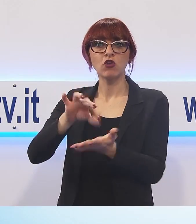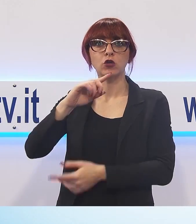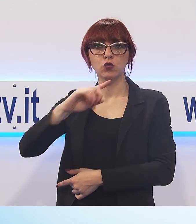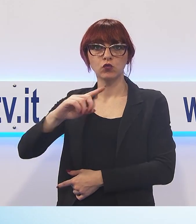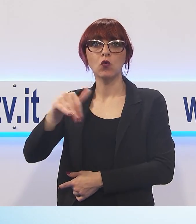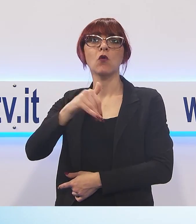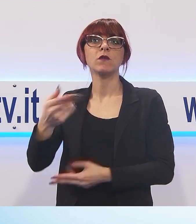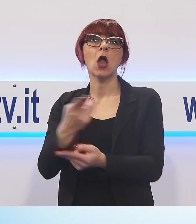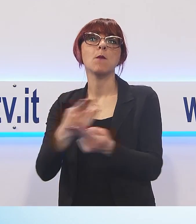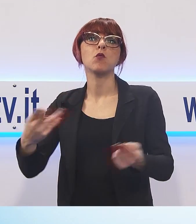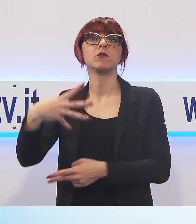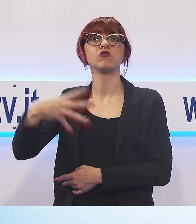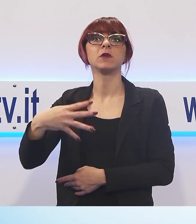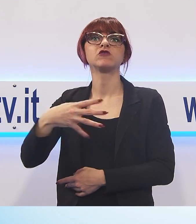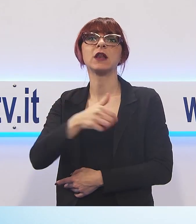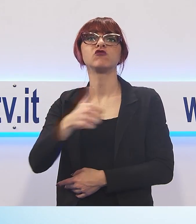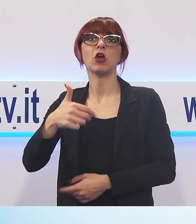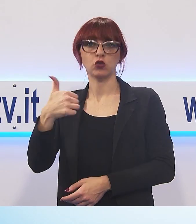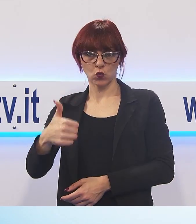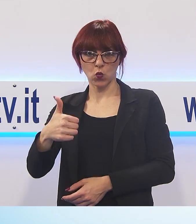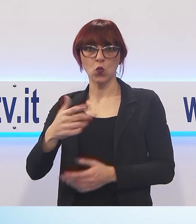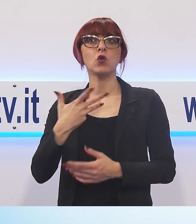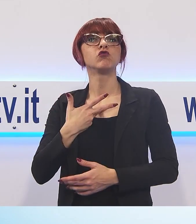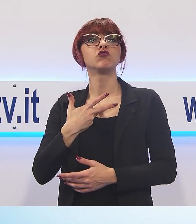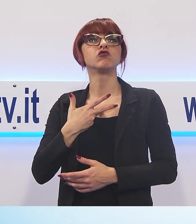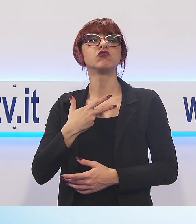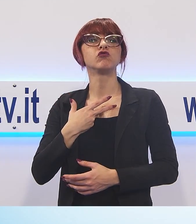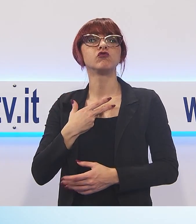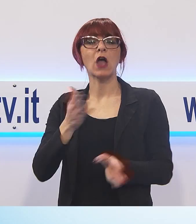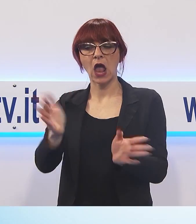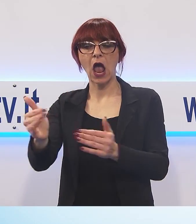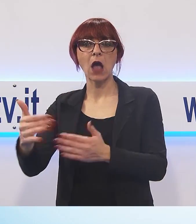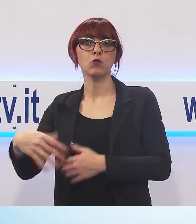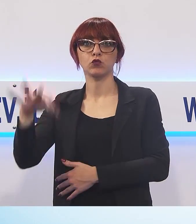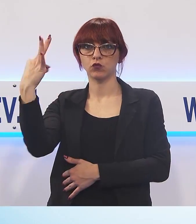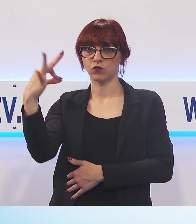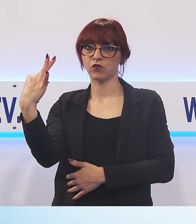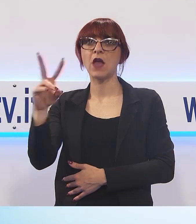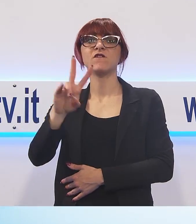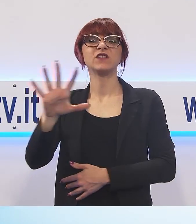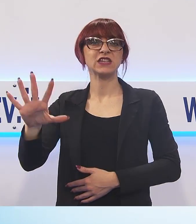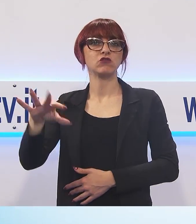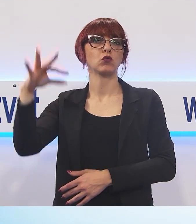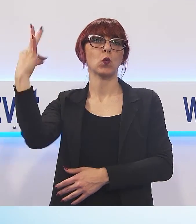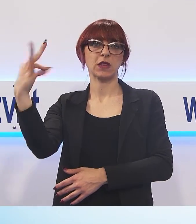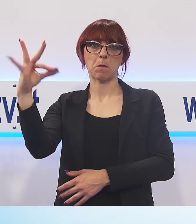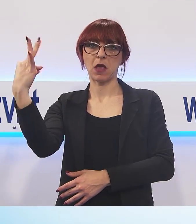ha un poliambulatorio specialistico con 25 specializzazioni di varie